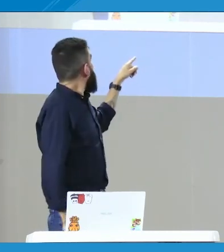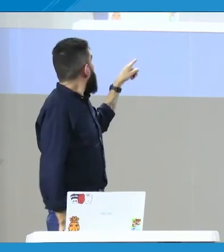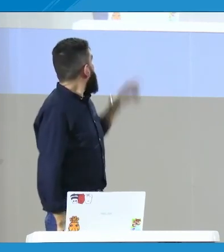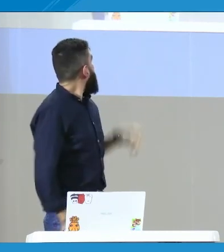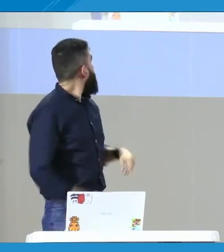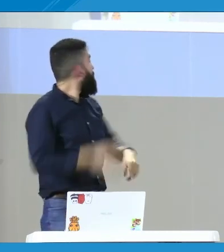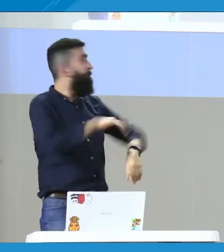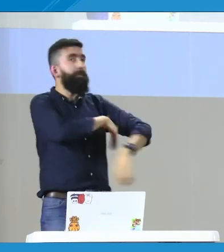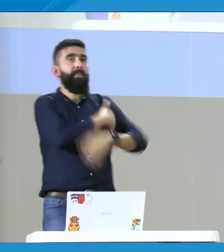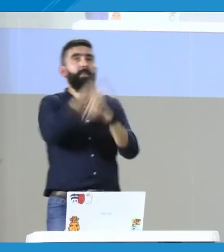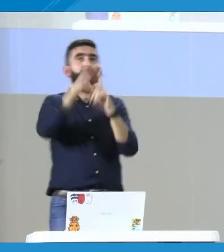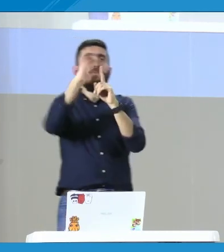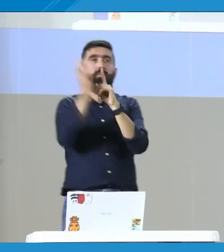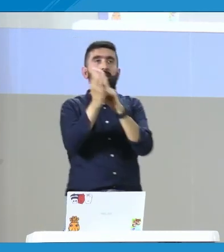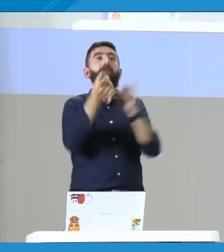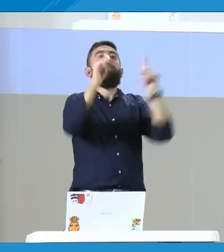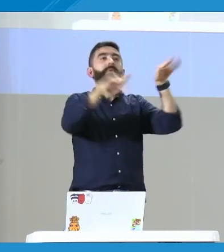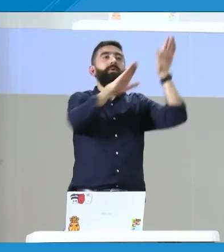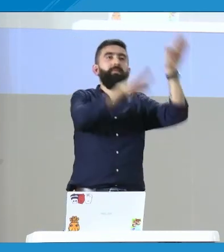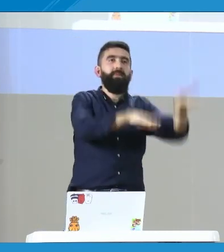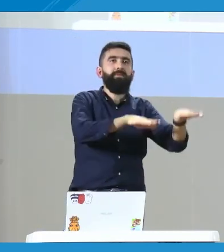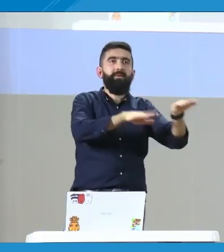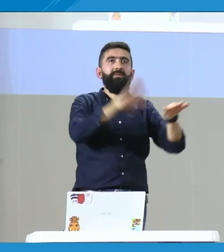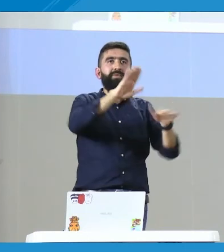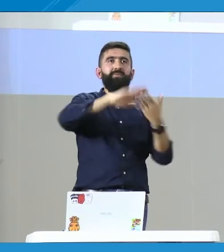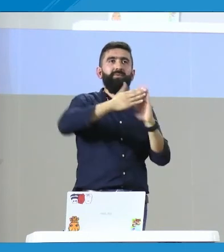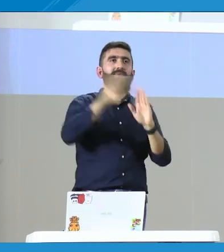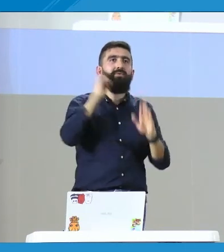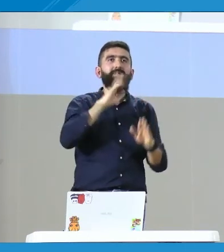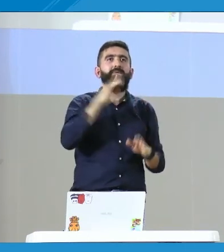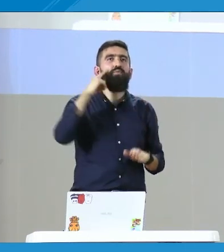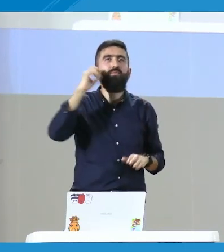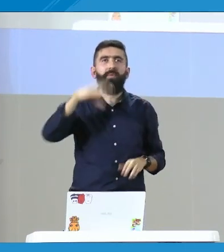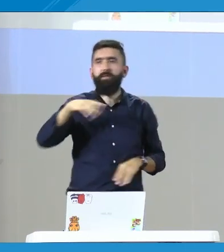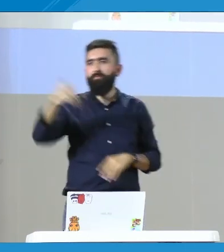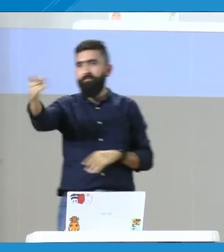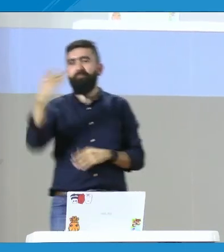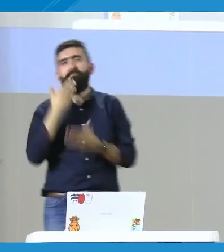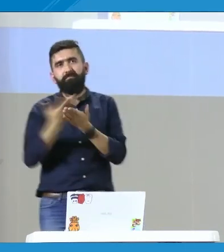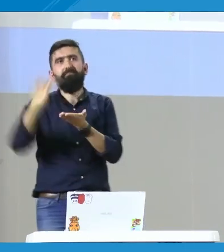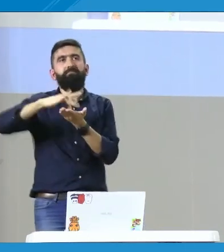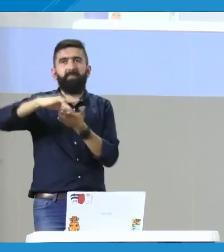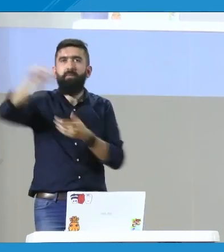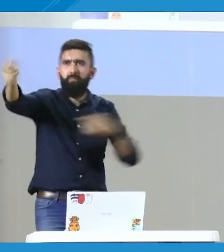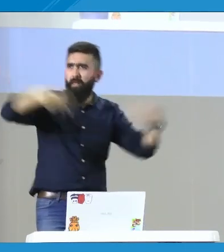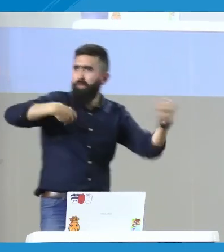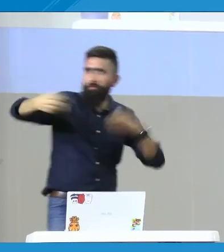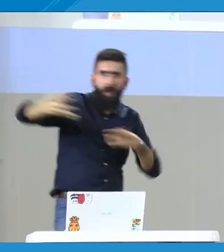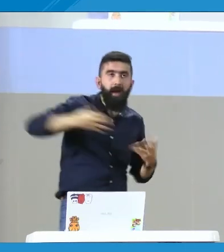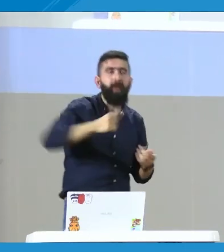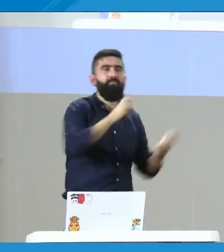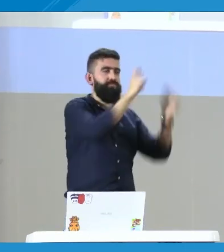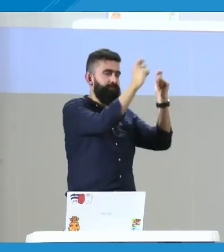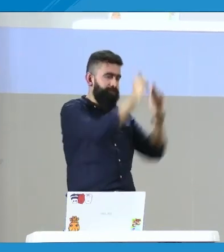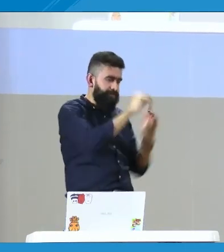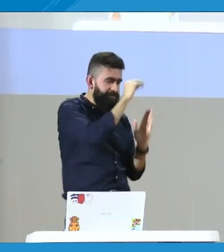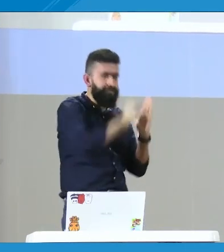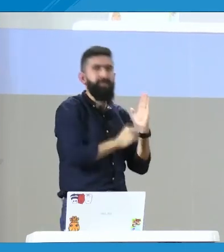Instituto Cabo y Cuervo, Ministerio de Cultura y también tenemos un representante de la comunidad